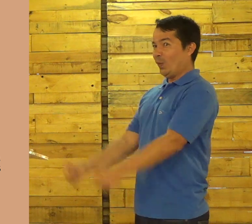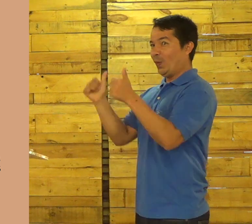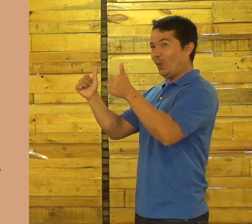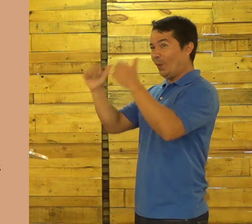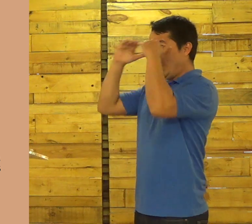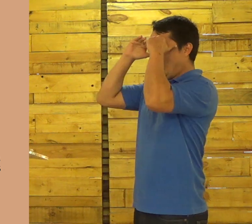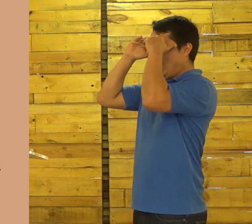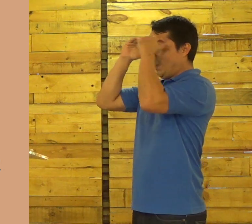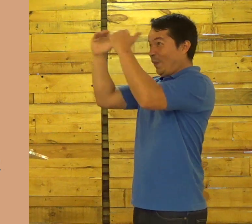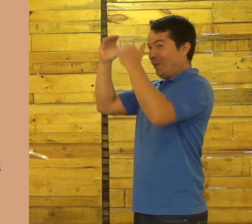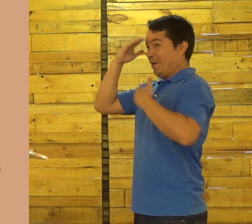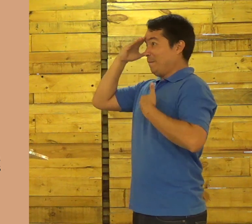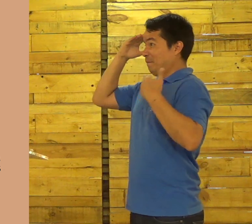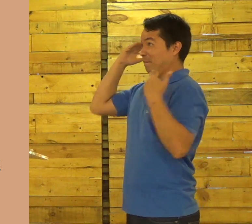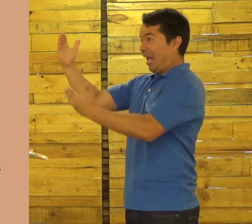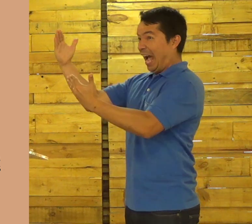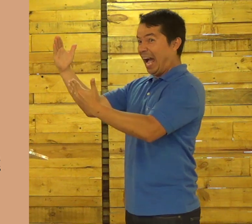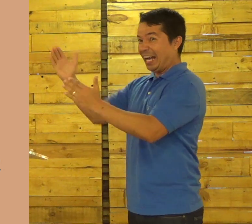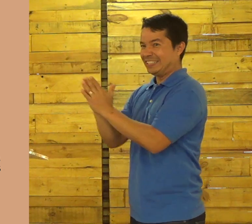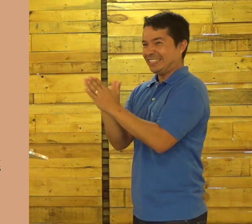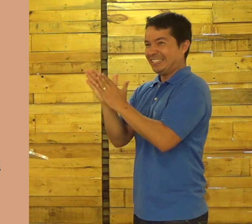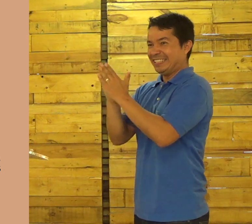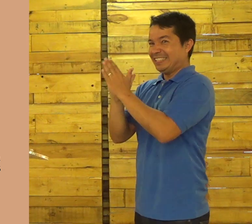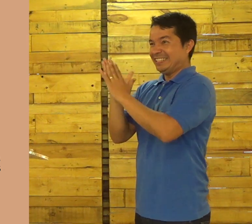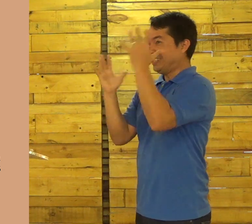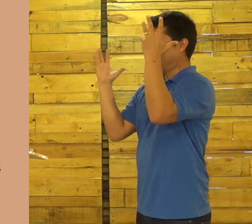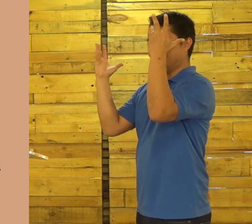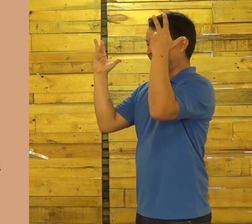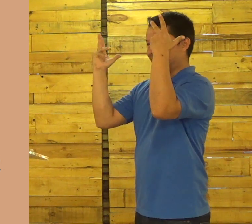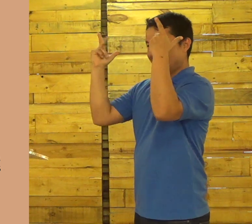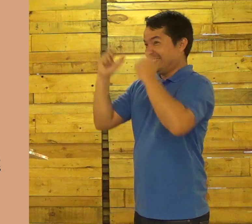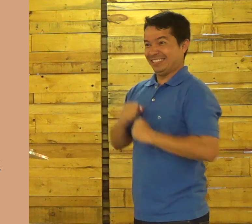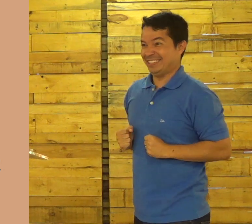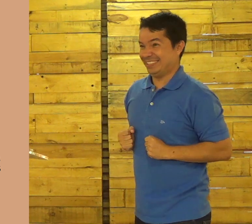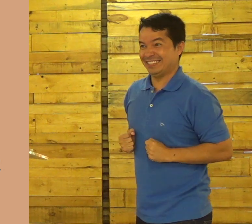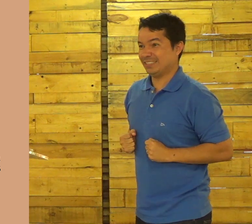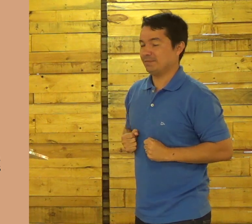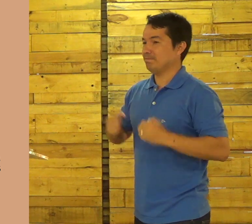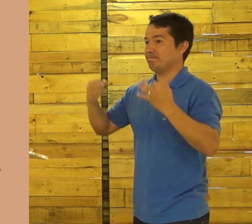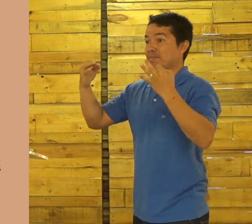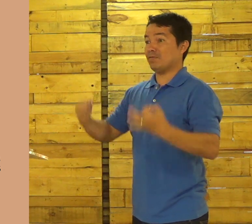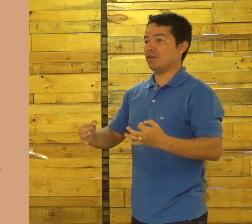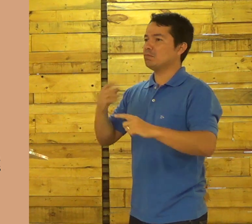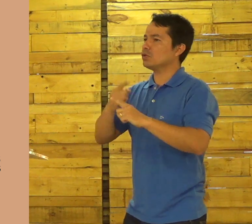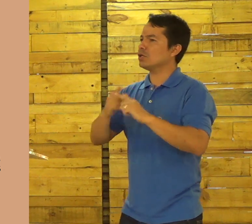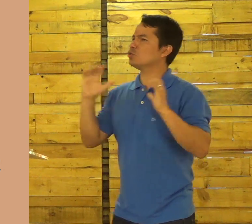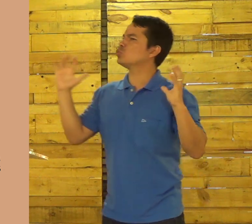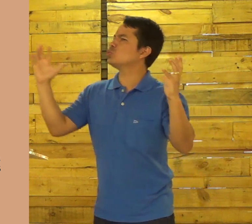E o menino ficava maravilhado. Obrigado, obrigada. E o que é muito, que maravilha,